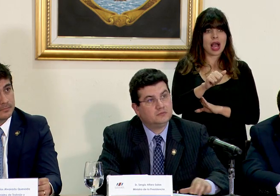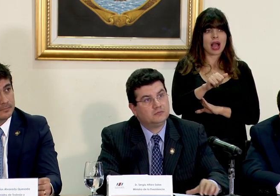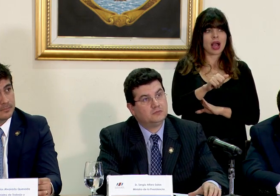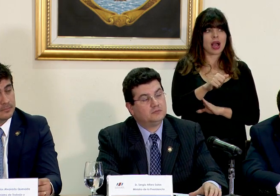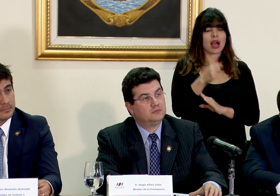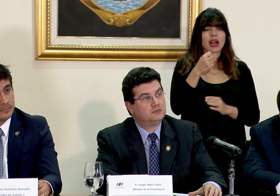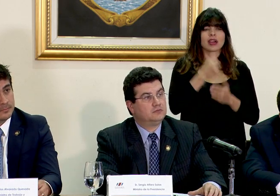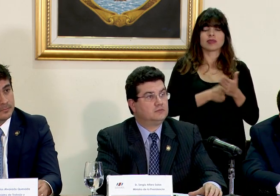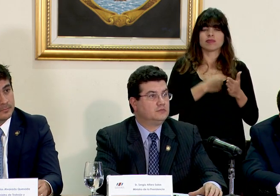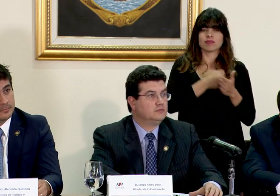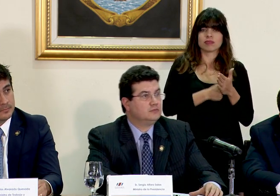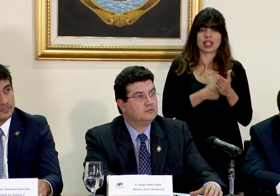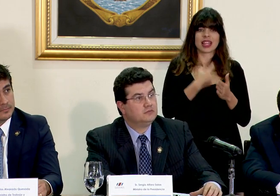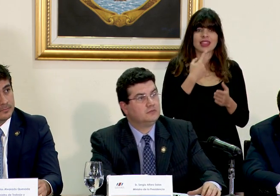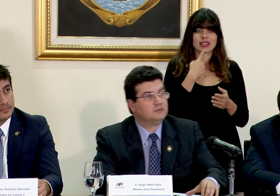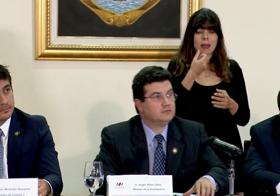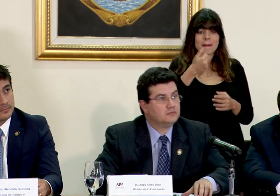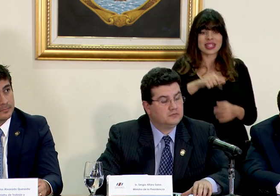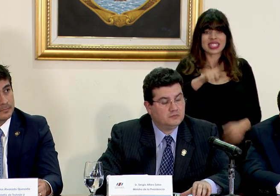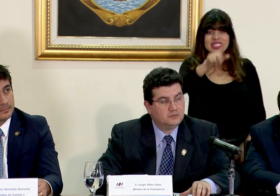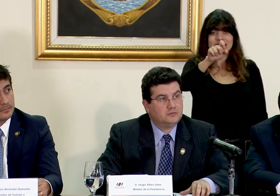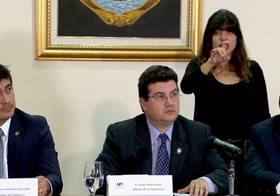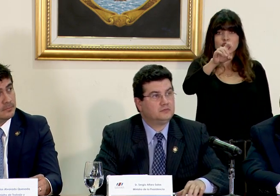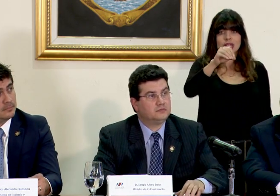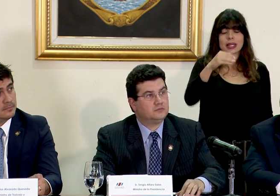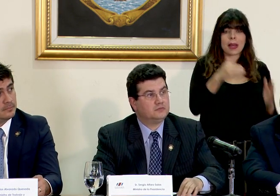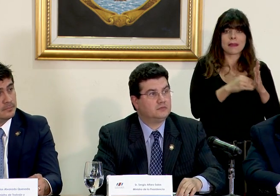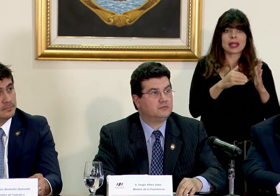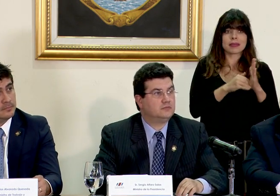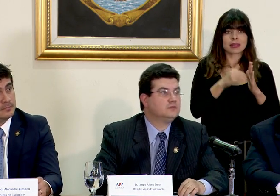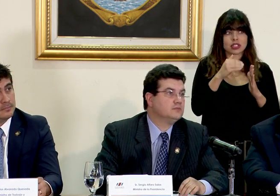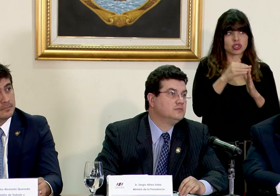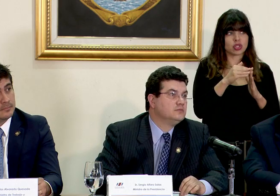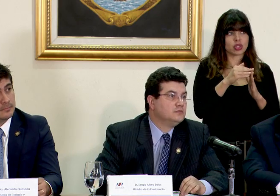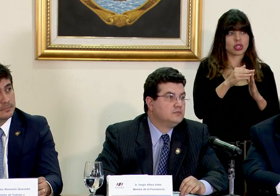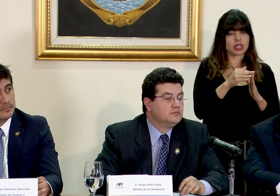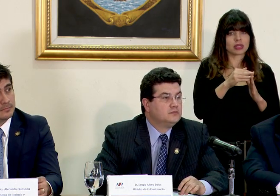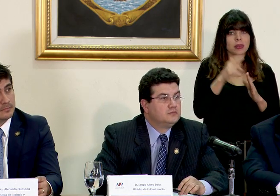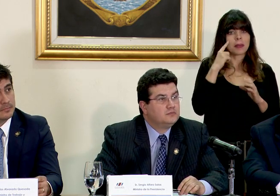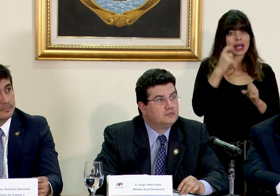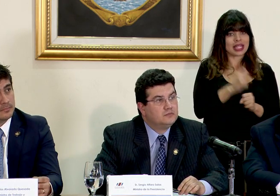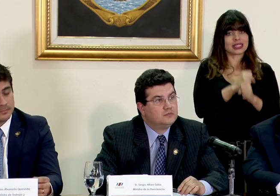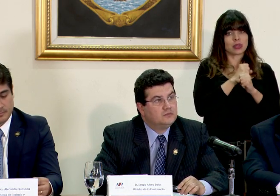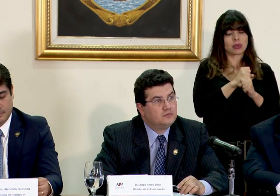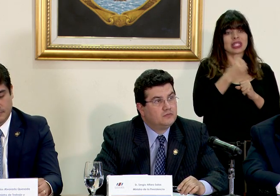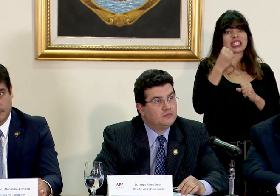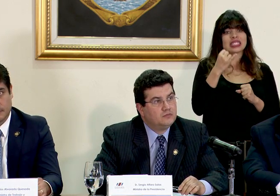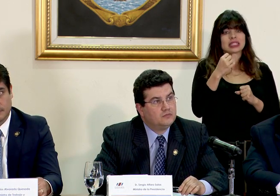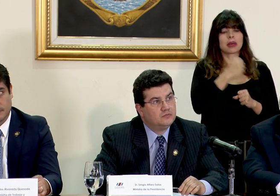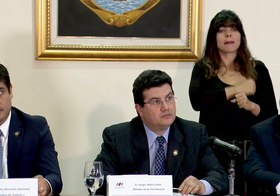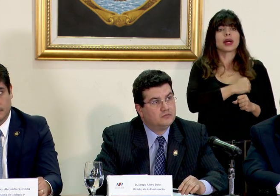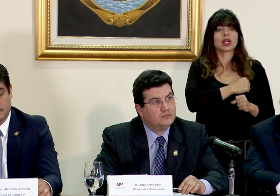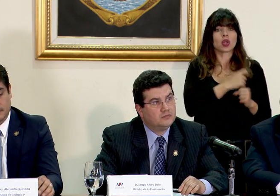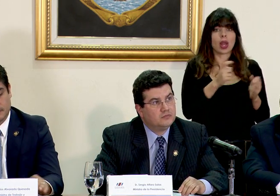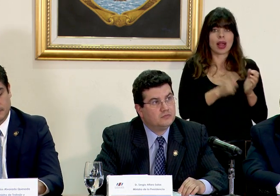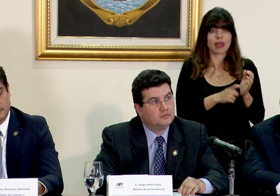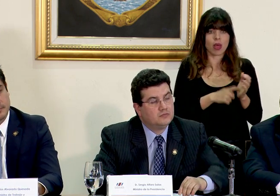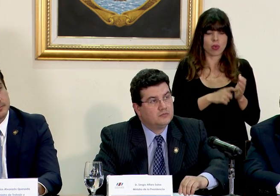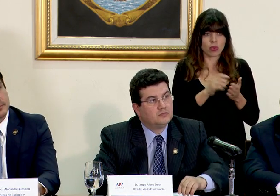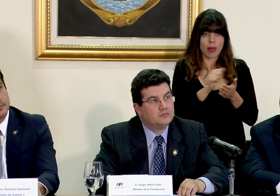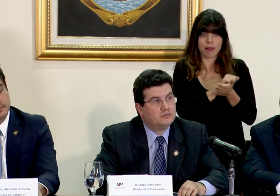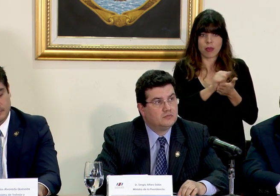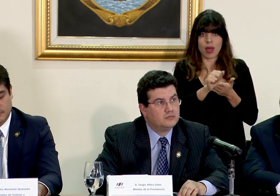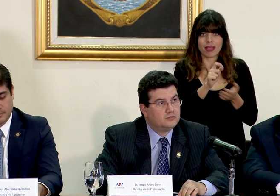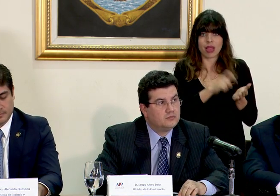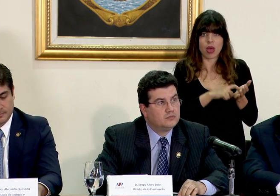rebatió dijo que se perderían unos 180 mil millones perdón para seguridad si se perdona estas deudas quería traer la